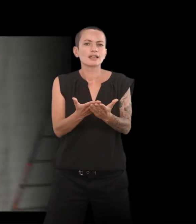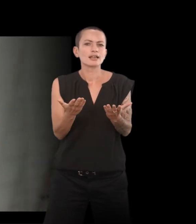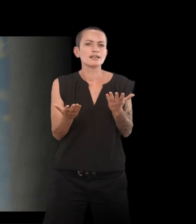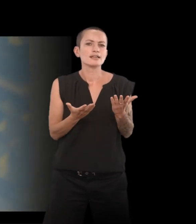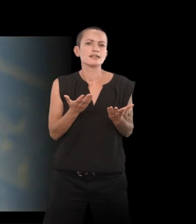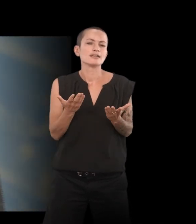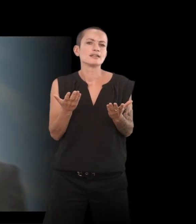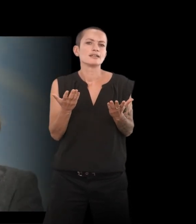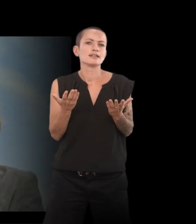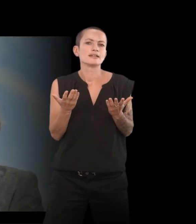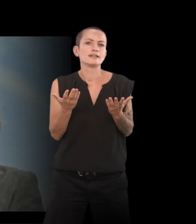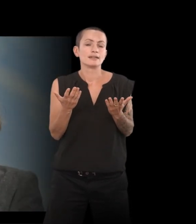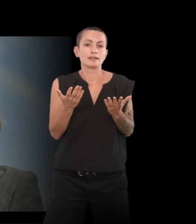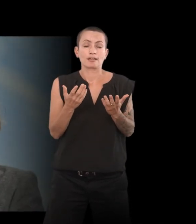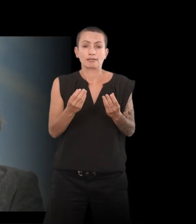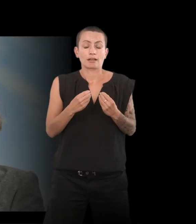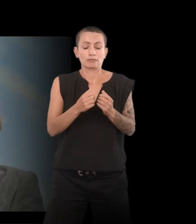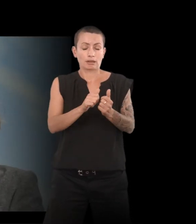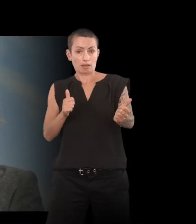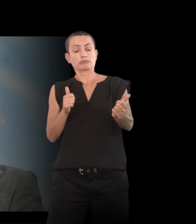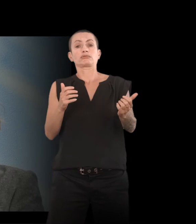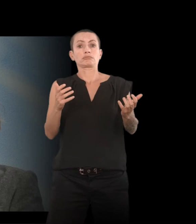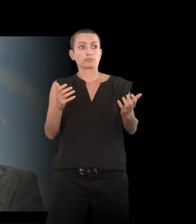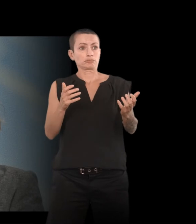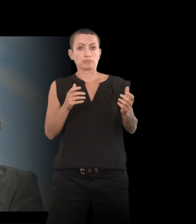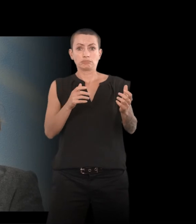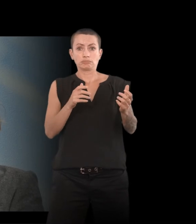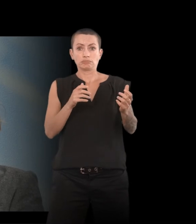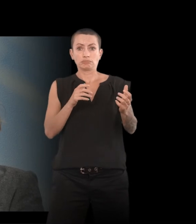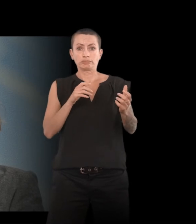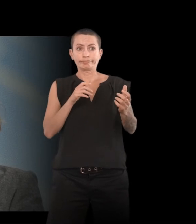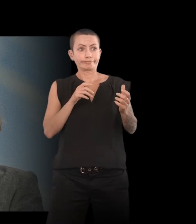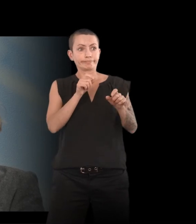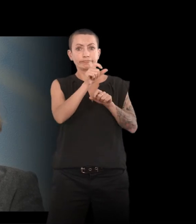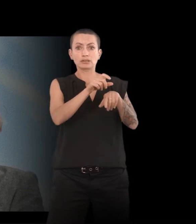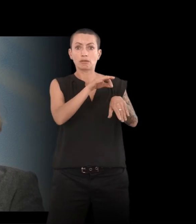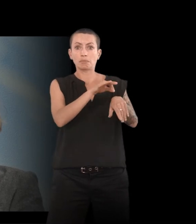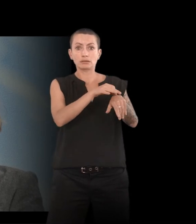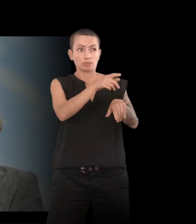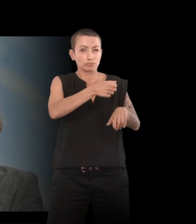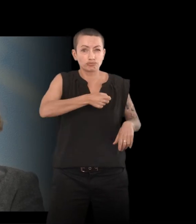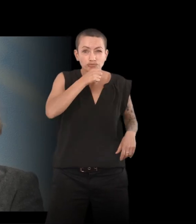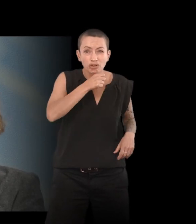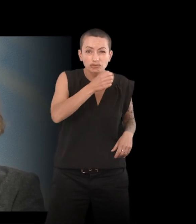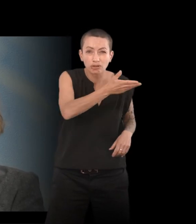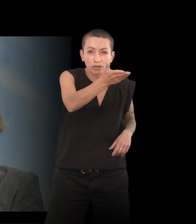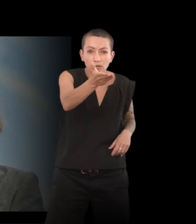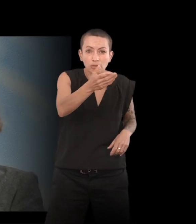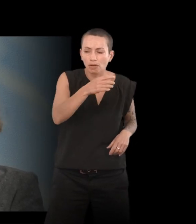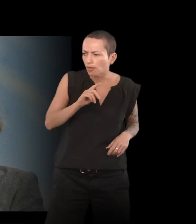Et il y a ce décalage qui fait qu'on va se retrouver avec des patients qui sont beaucoup plus âgés. Et tout le monde nous dit, mais